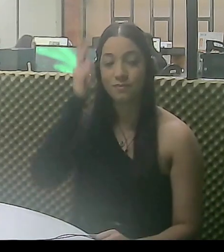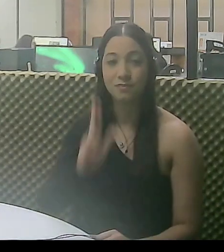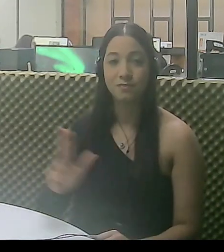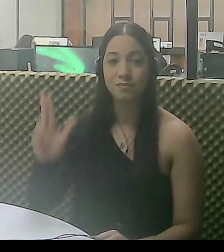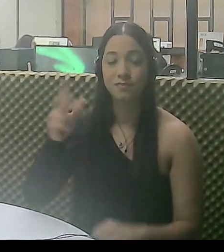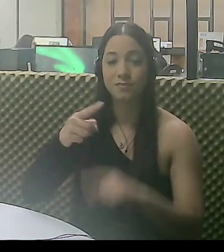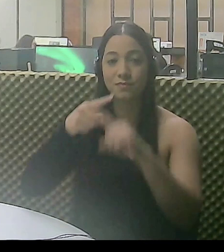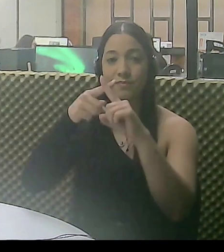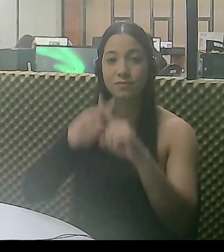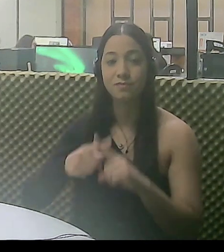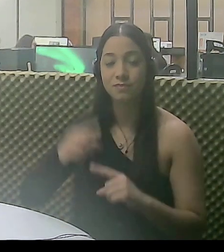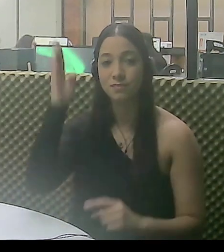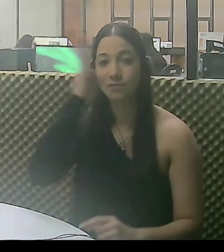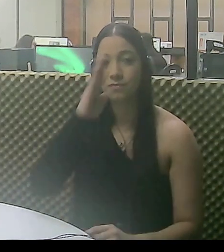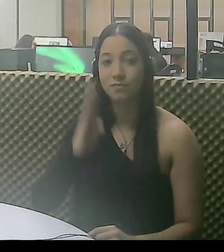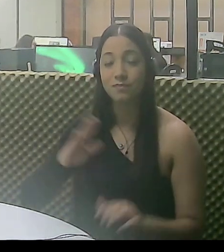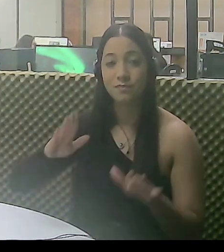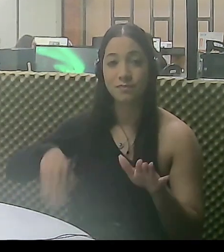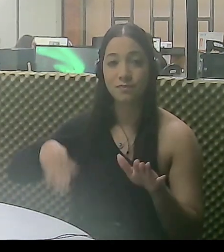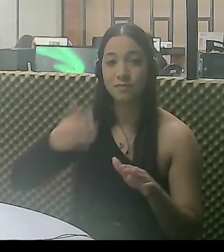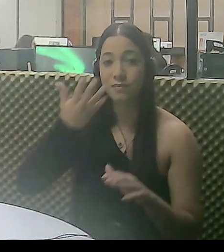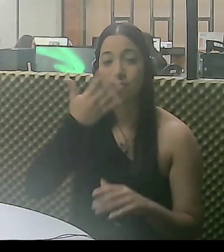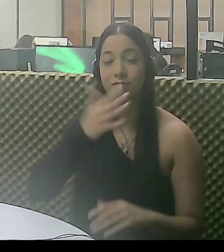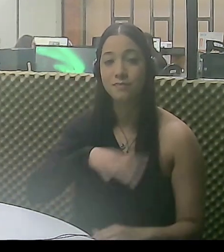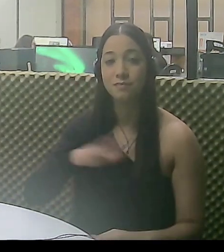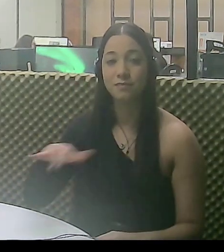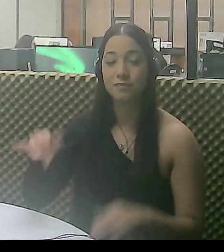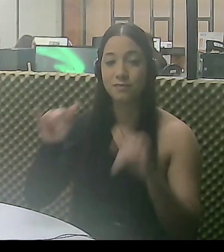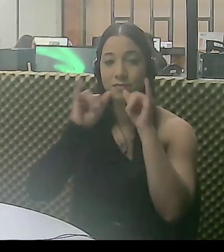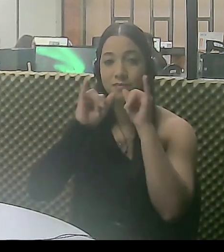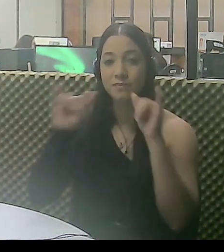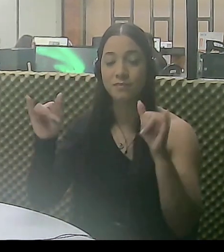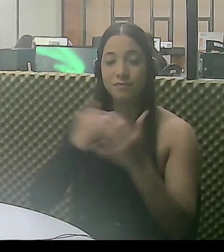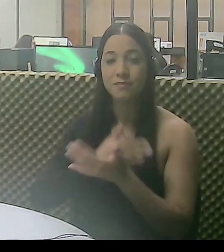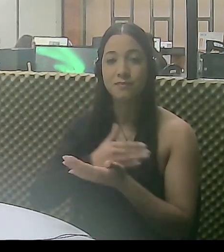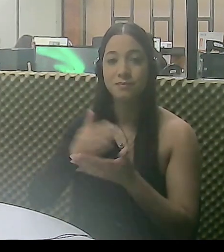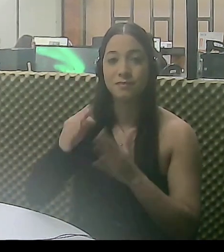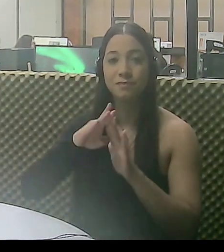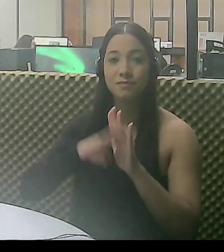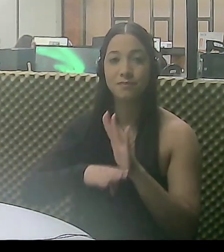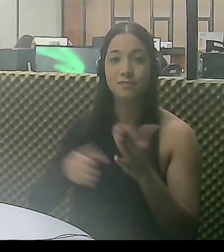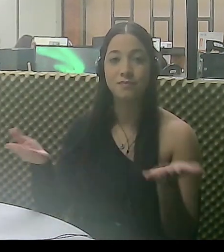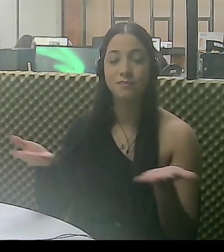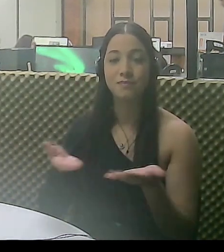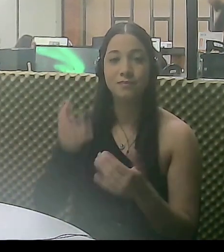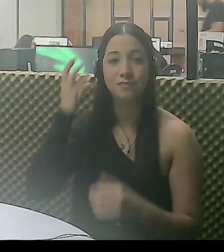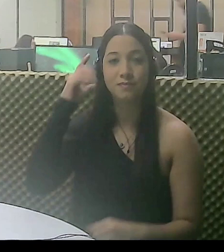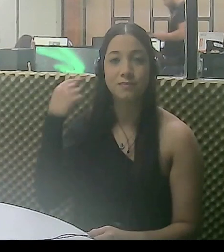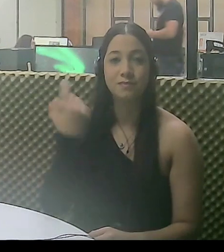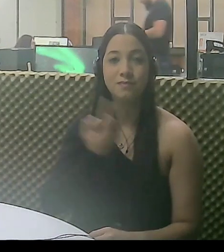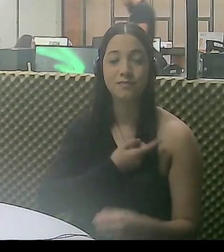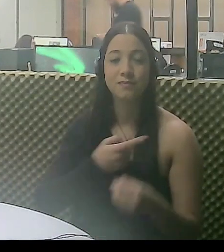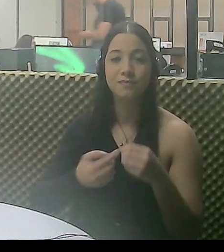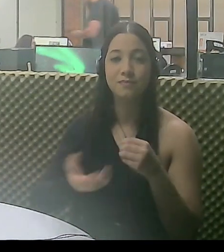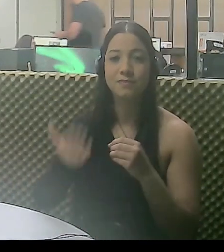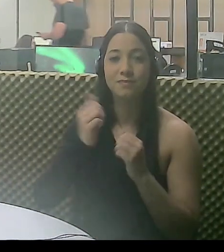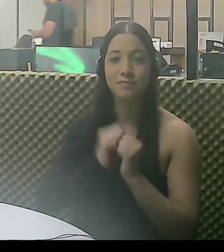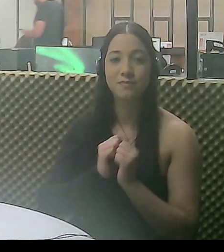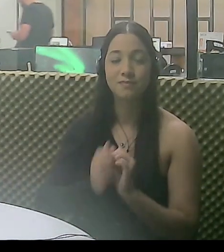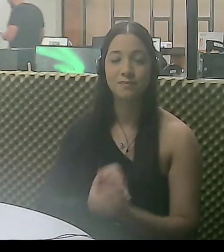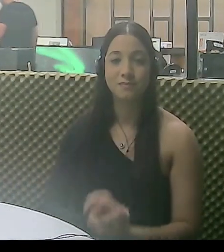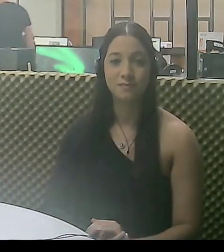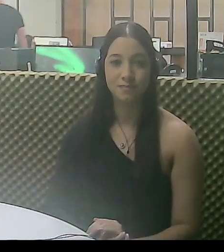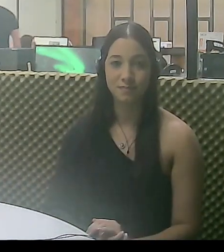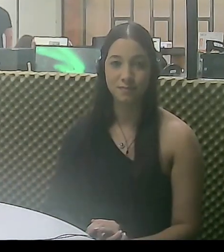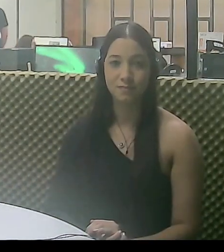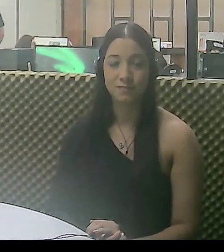disputa campeonato brasileiro de natação infantil. Essas e outras notícias a partir de agora na rádio Nossa Cidade. Vem com